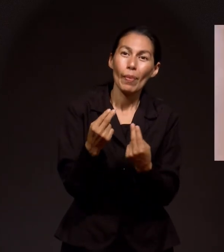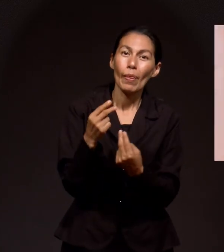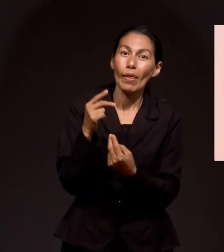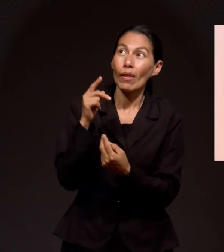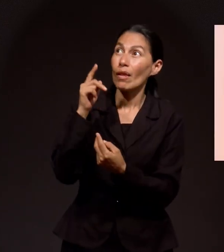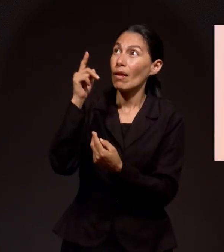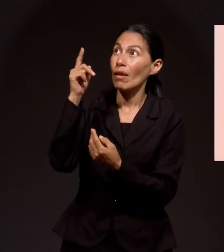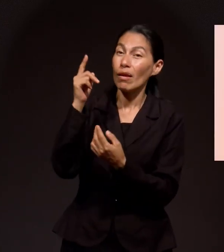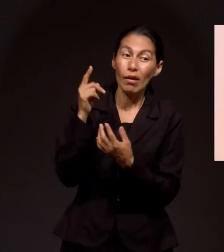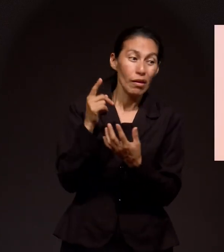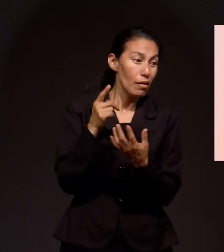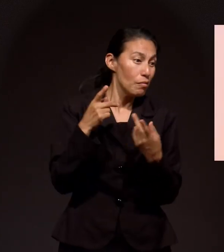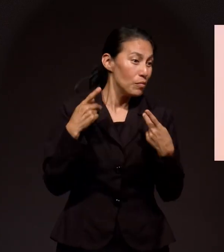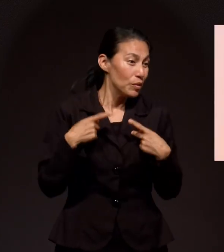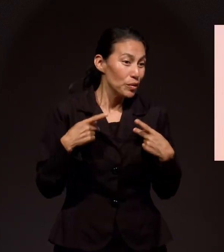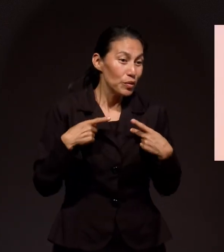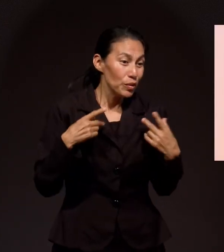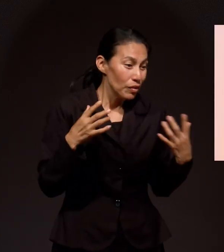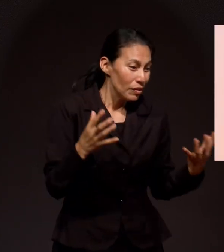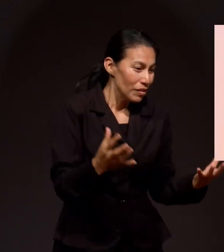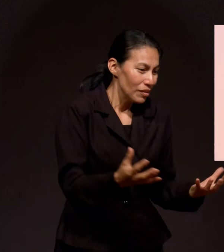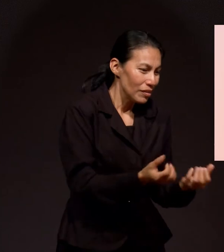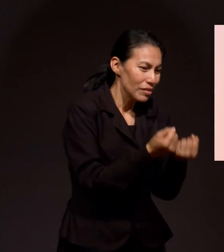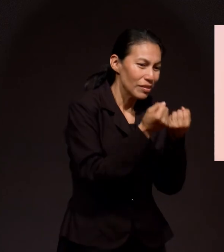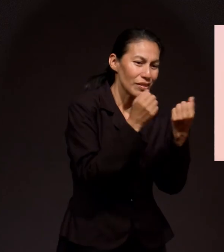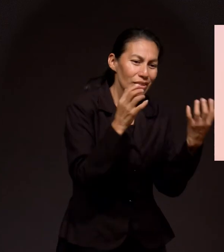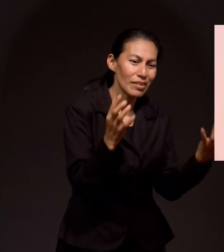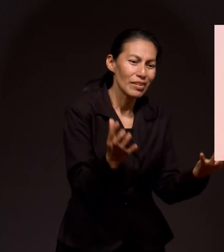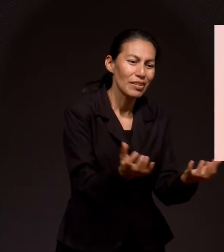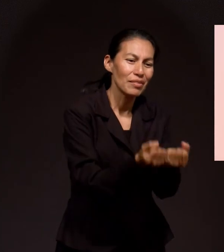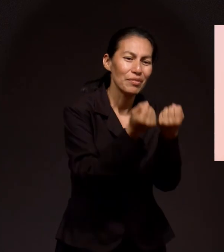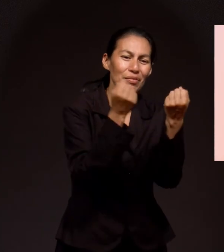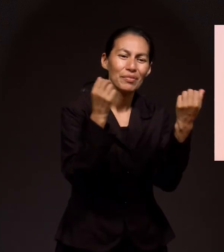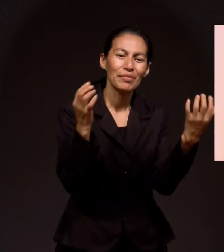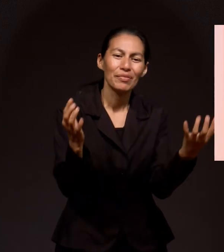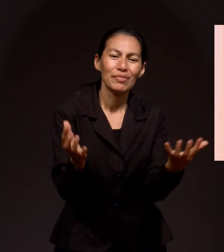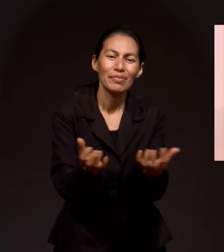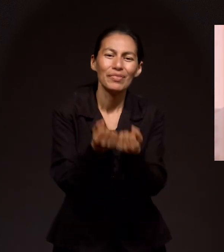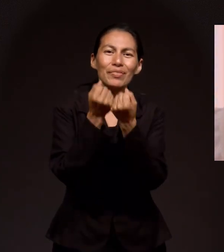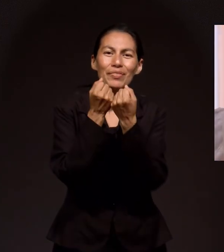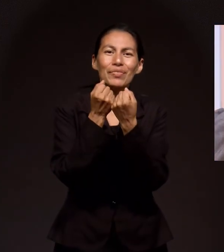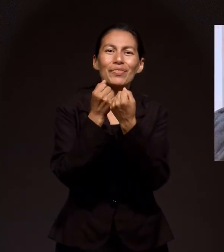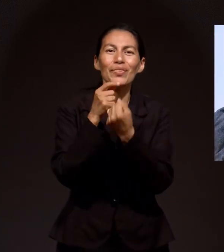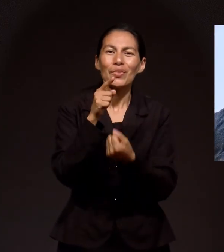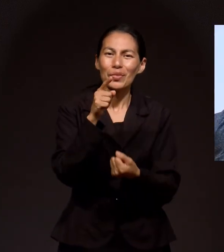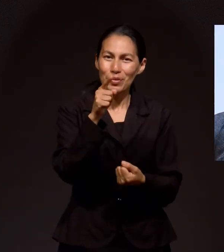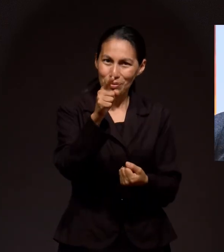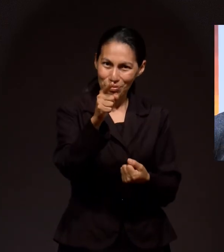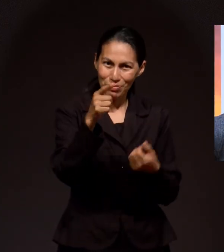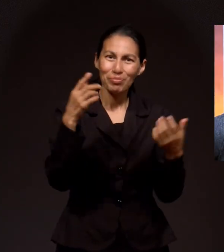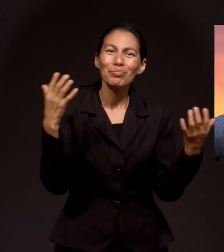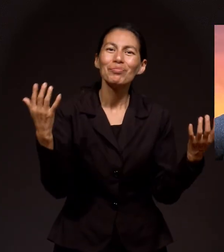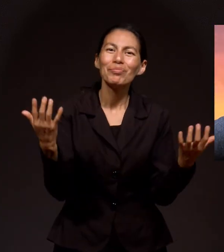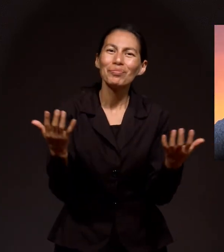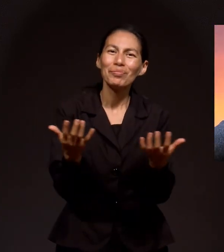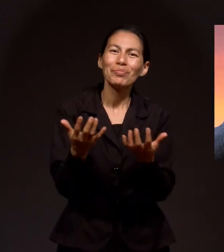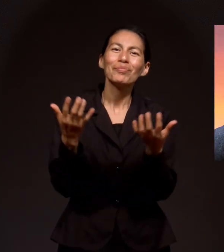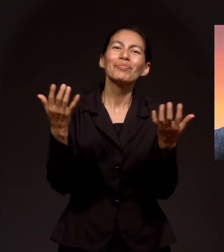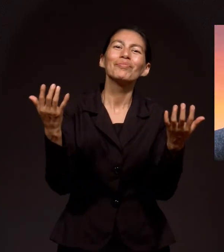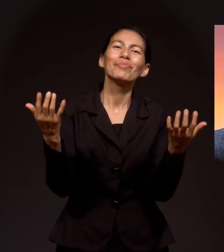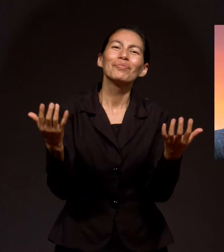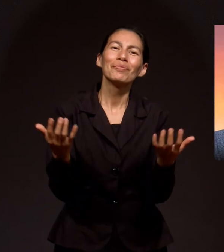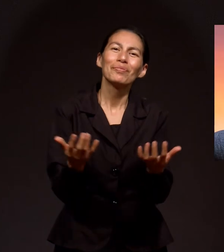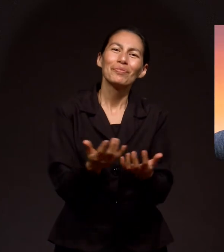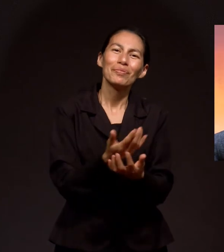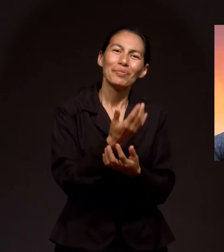Para salvar muchas vidas Si no eres tú quien lo hará